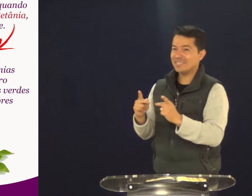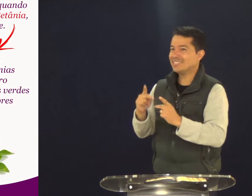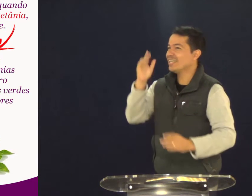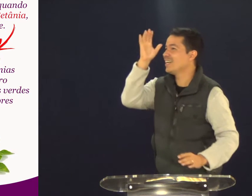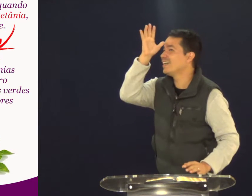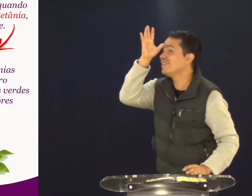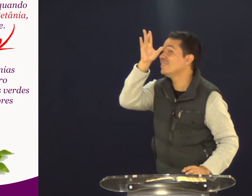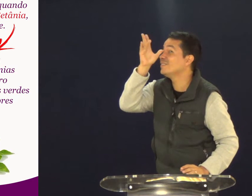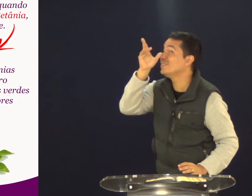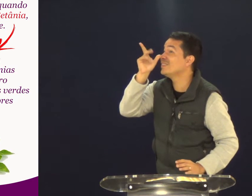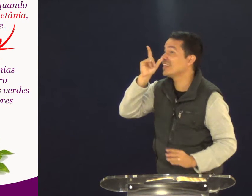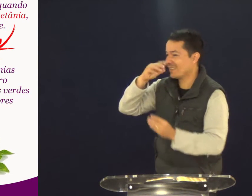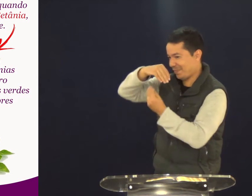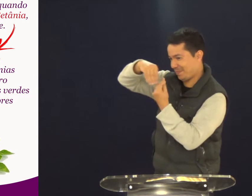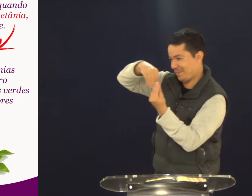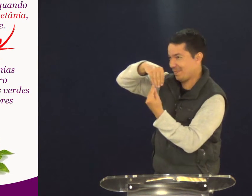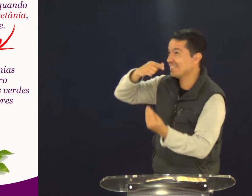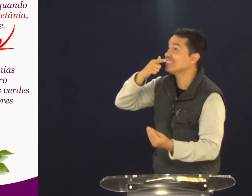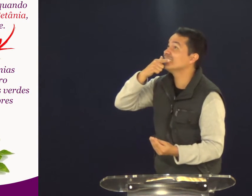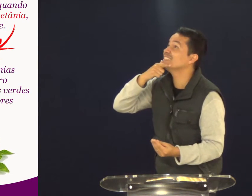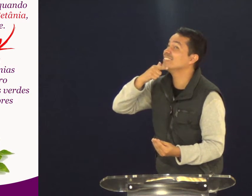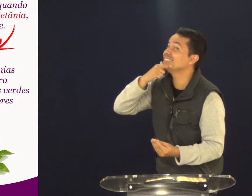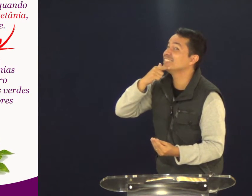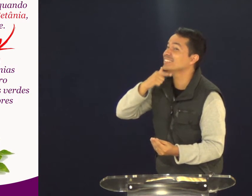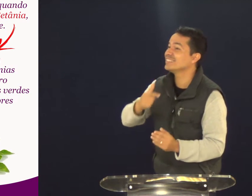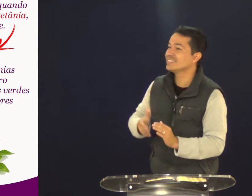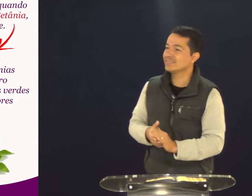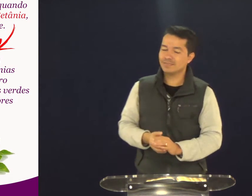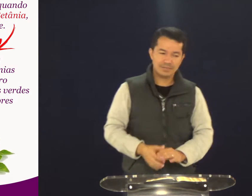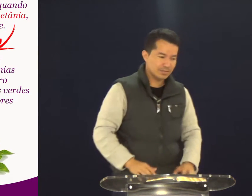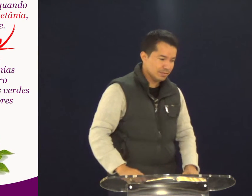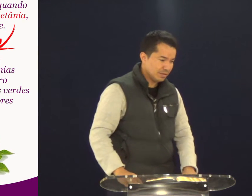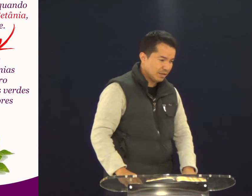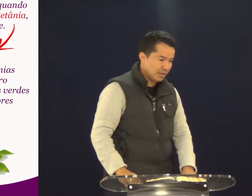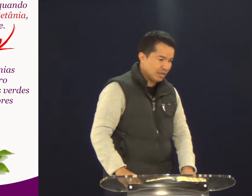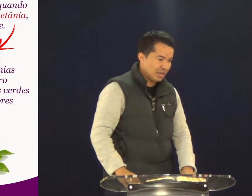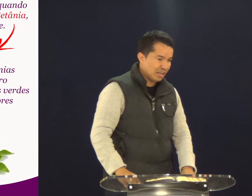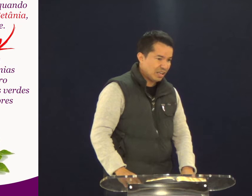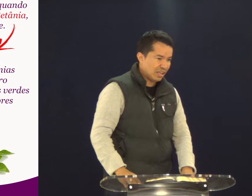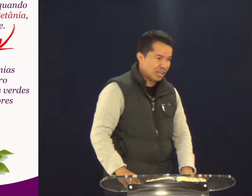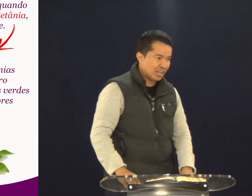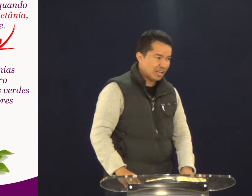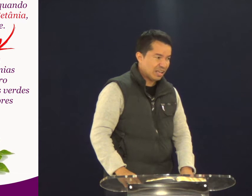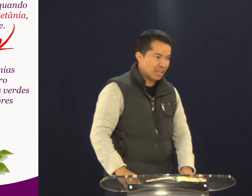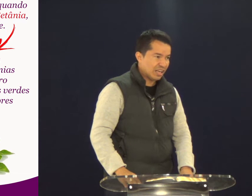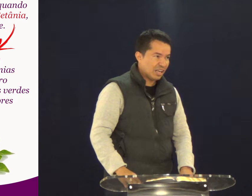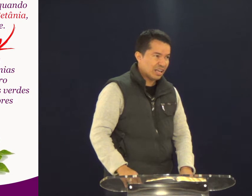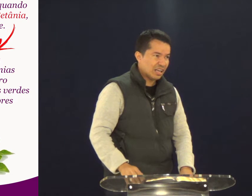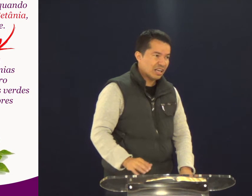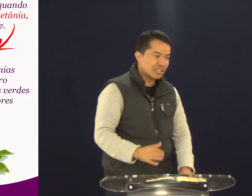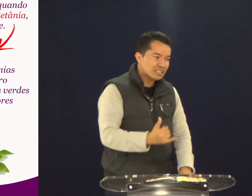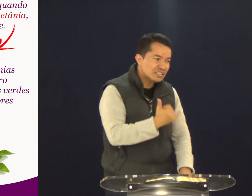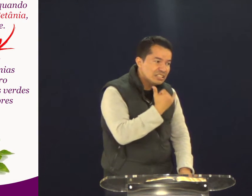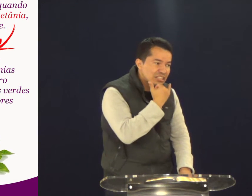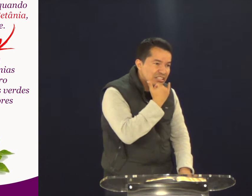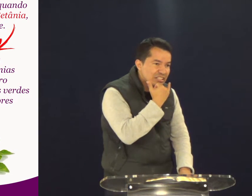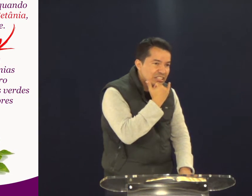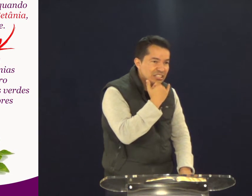Então, vou querer uma pizza de frango com catupiry. E a pessoa...